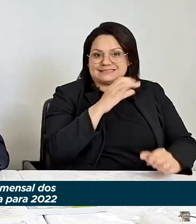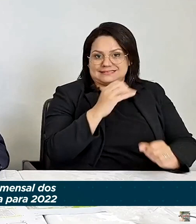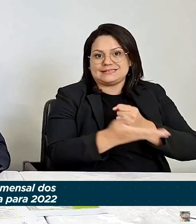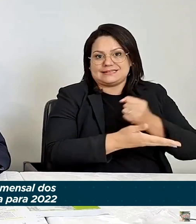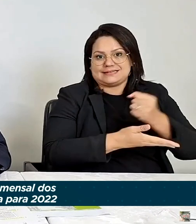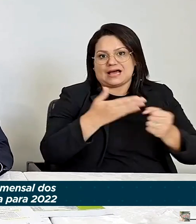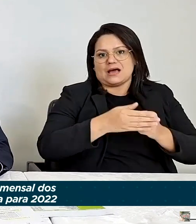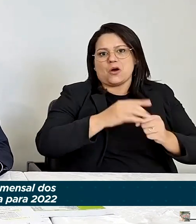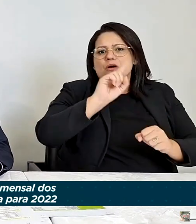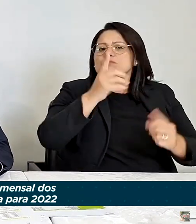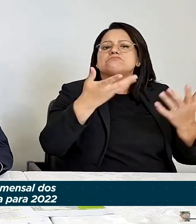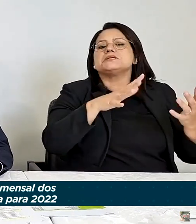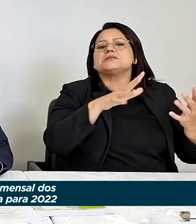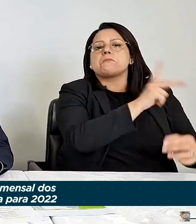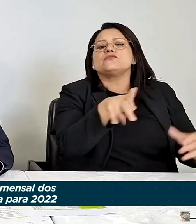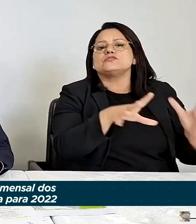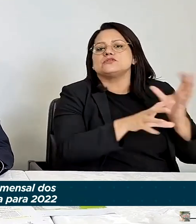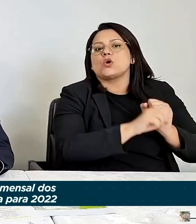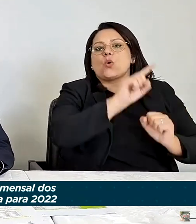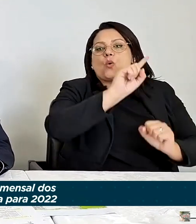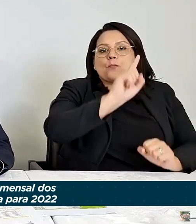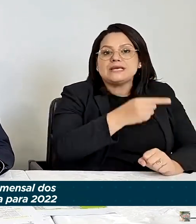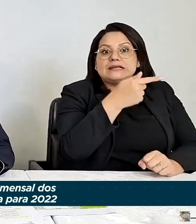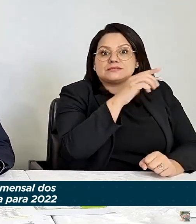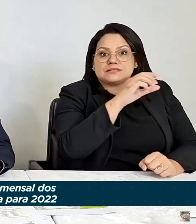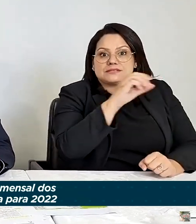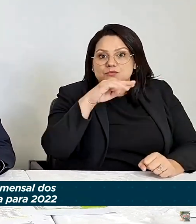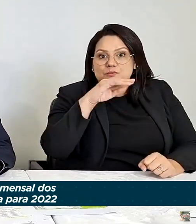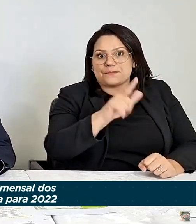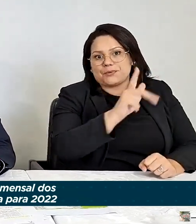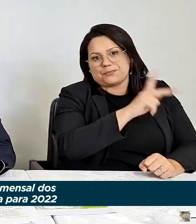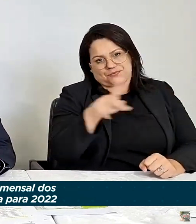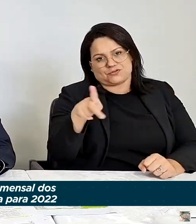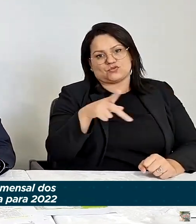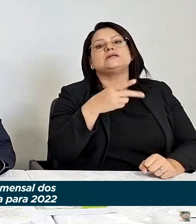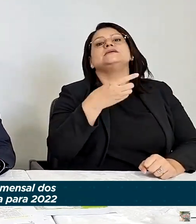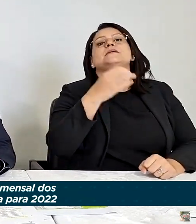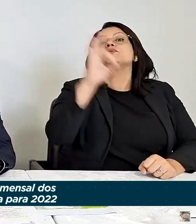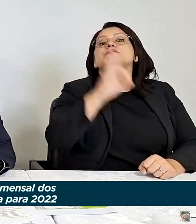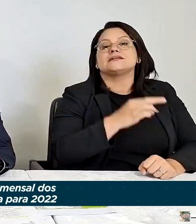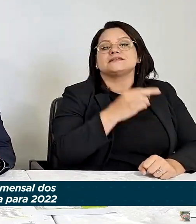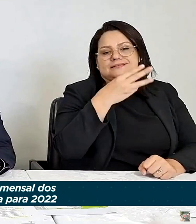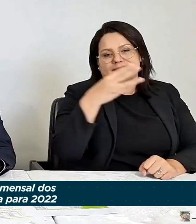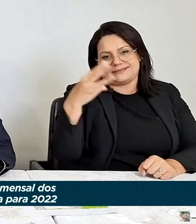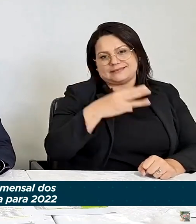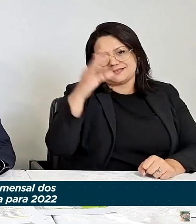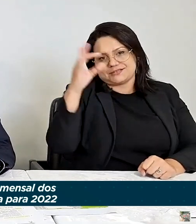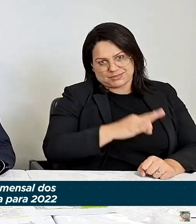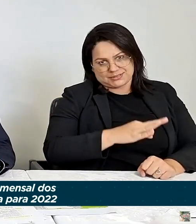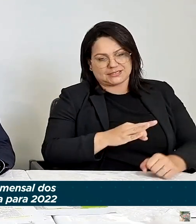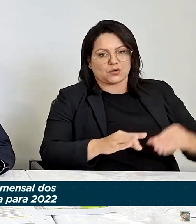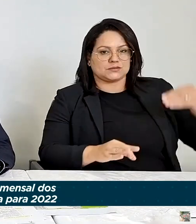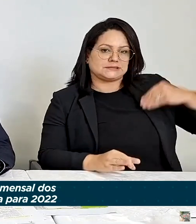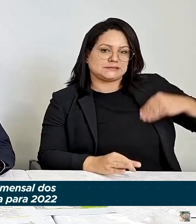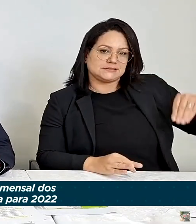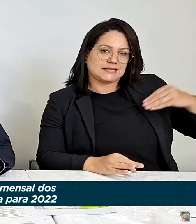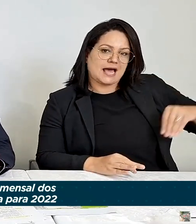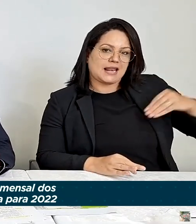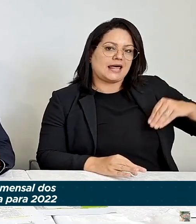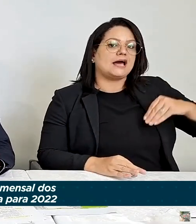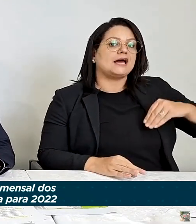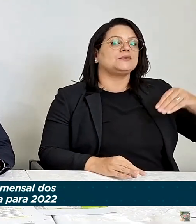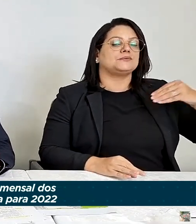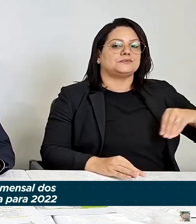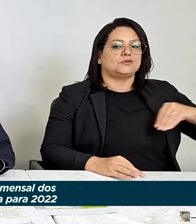então, conceder um reajuste para eles de 33%. Então, o valor do piso desses professores sai de